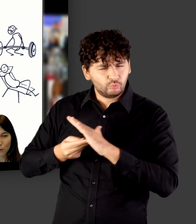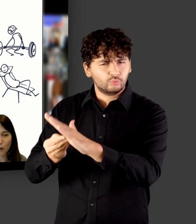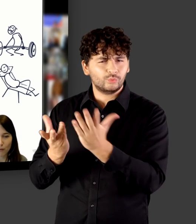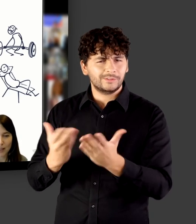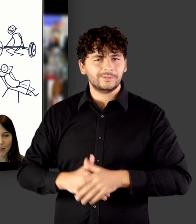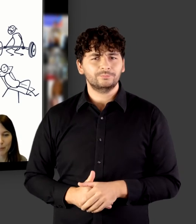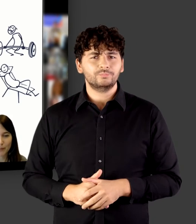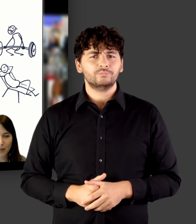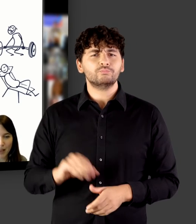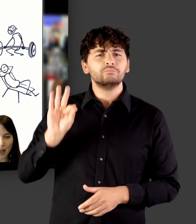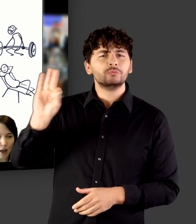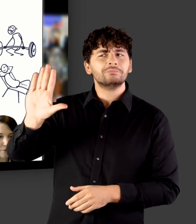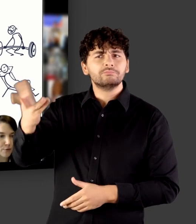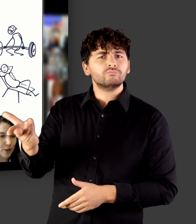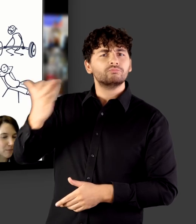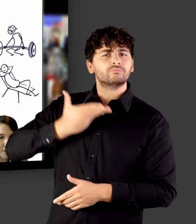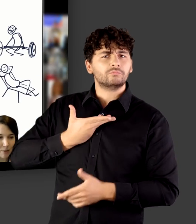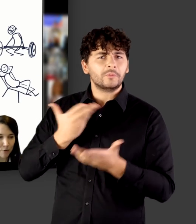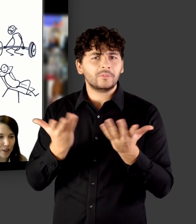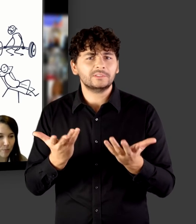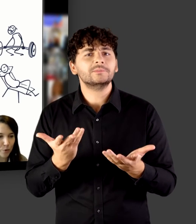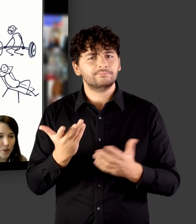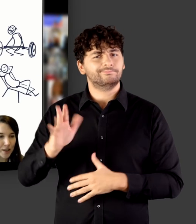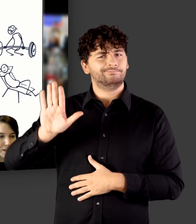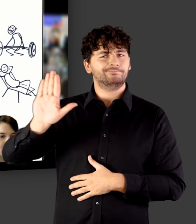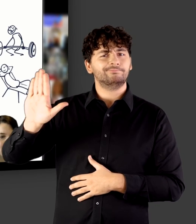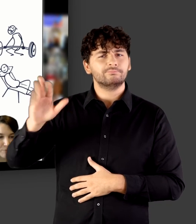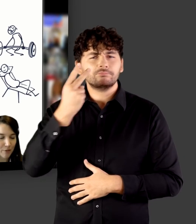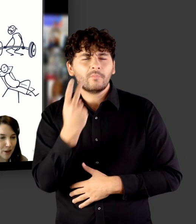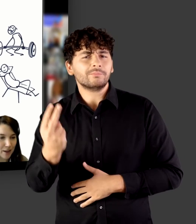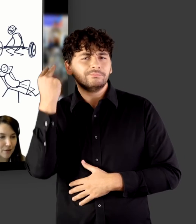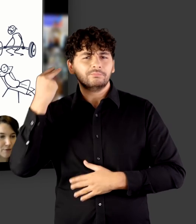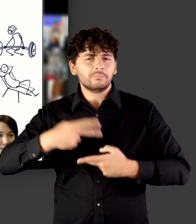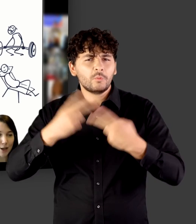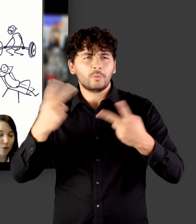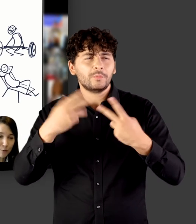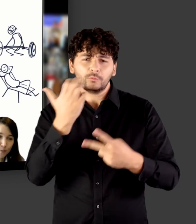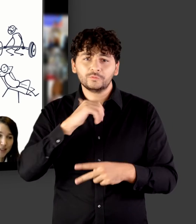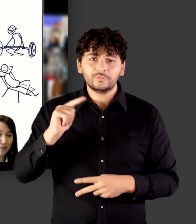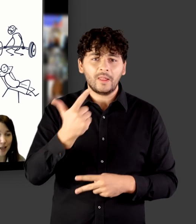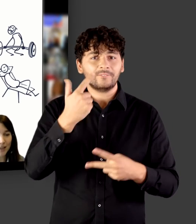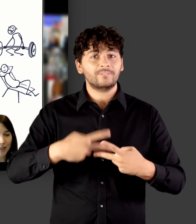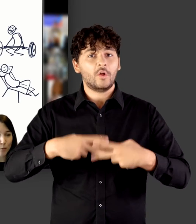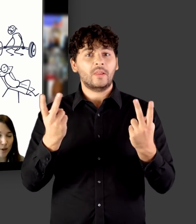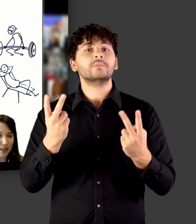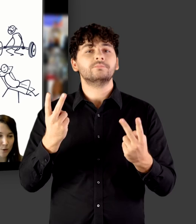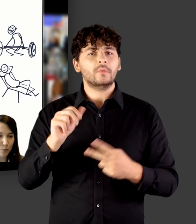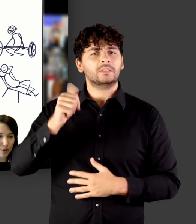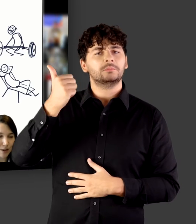veröffentlichen. Was wir da von Ihnen benötigen, wäre, wenn Sie auch retrospektiv gerne Ihre Publikationen zweit